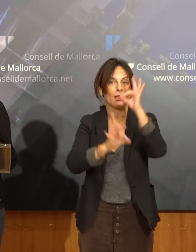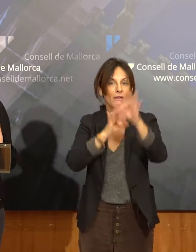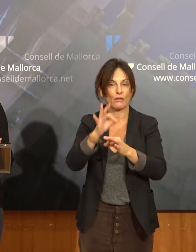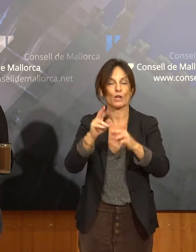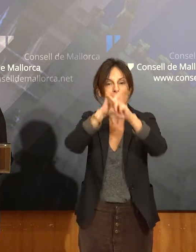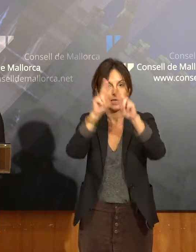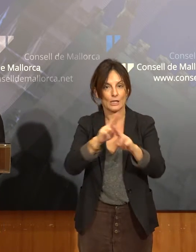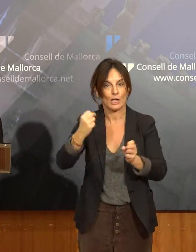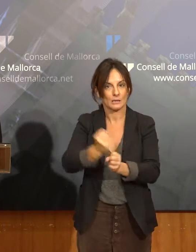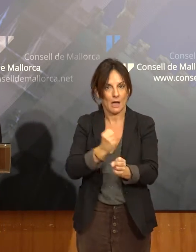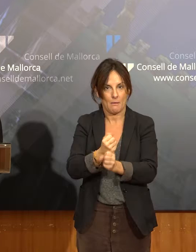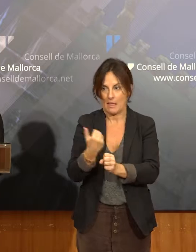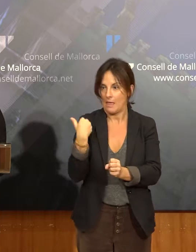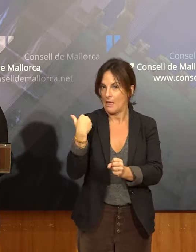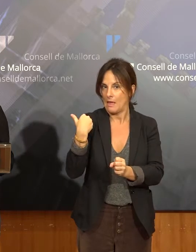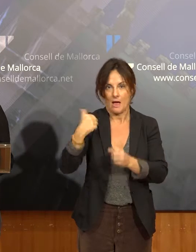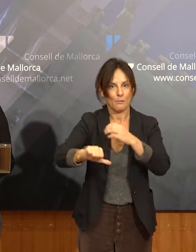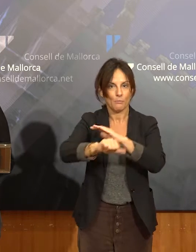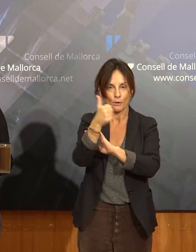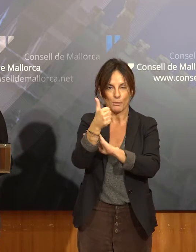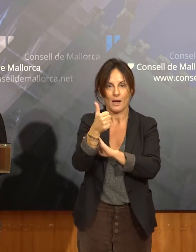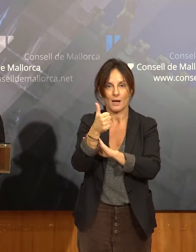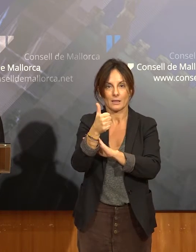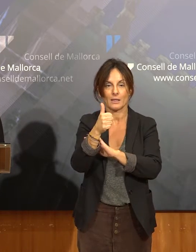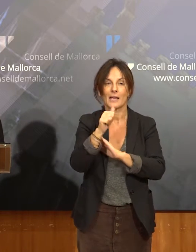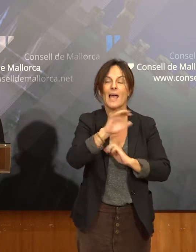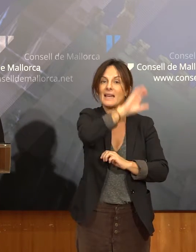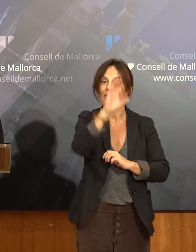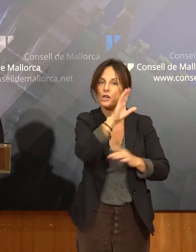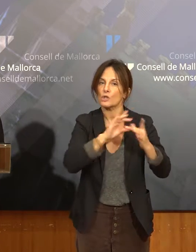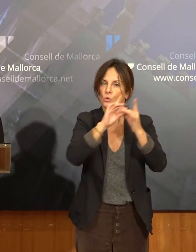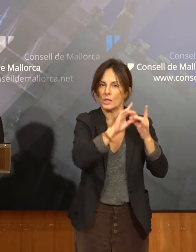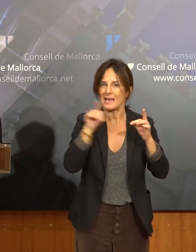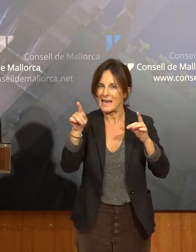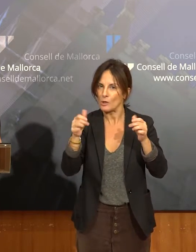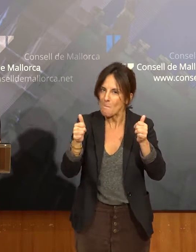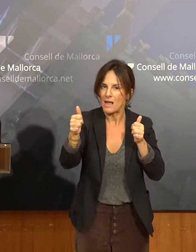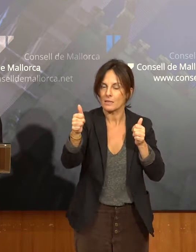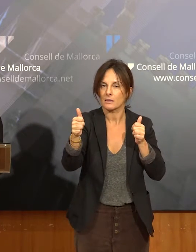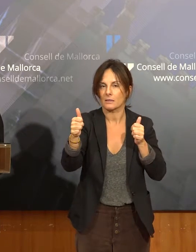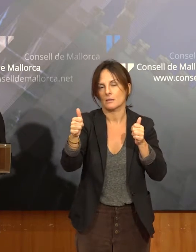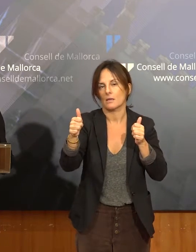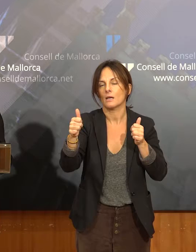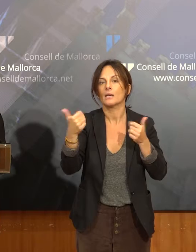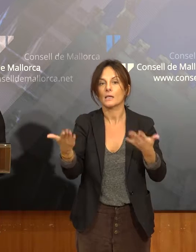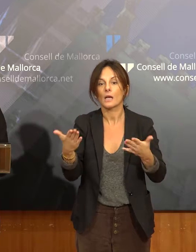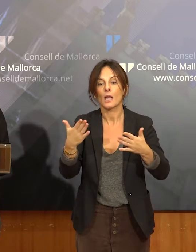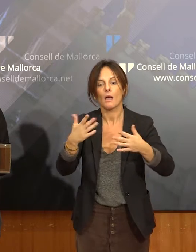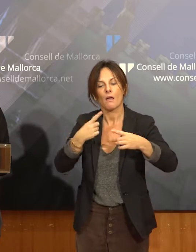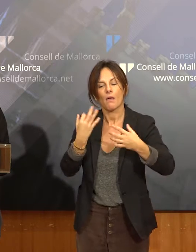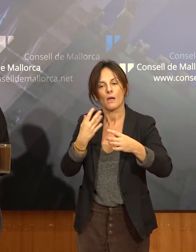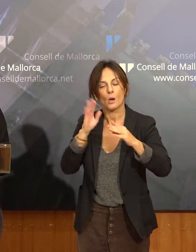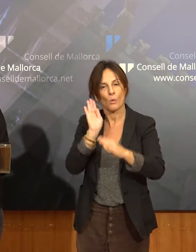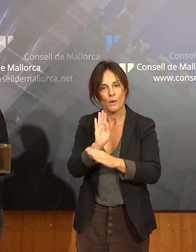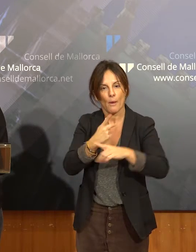acaba de aprobar una cosa que va més allà de lo que havia dit Nacions Unides, que és que hi ha repartir el cuidado, tanto de la infància